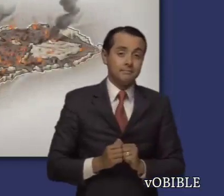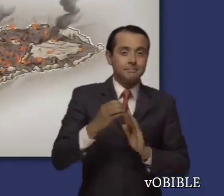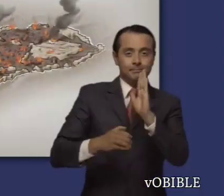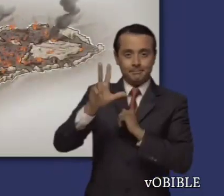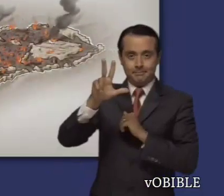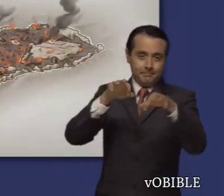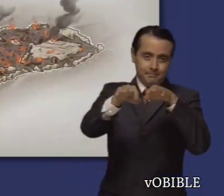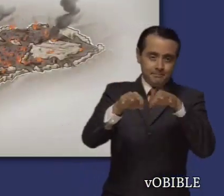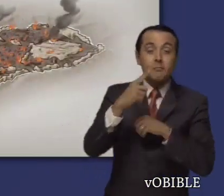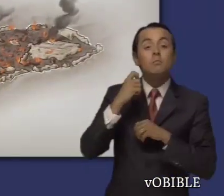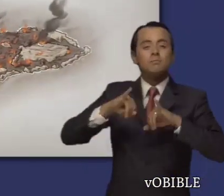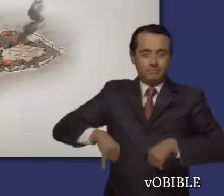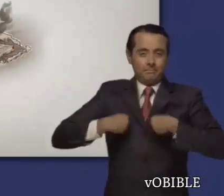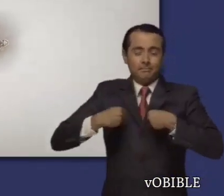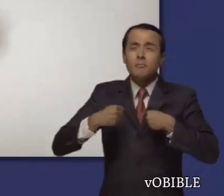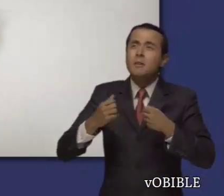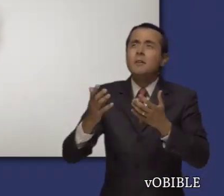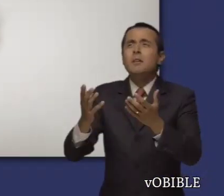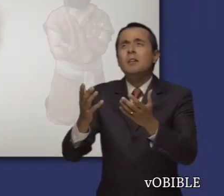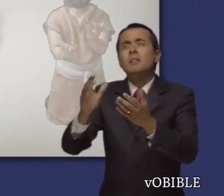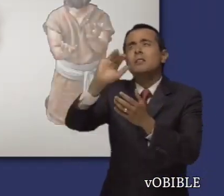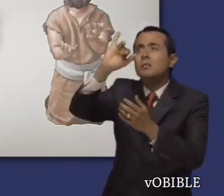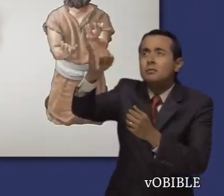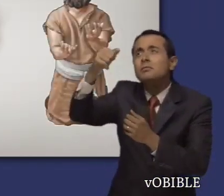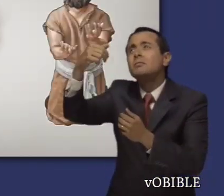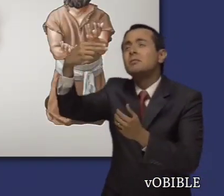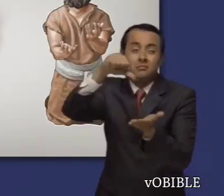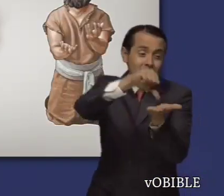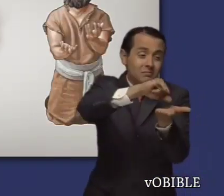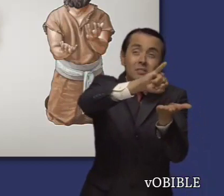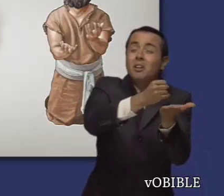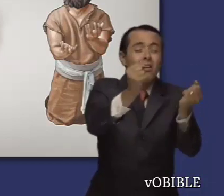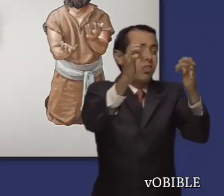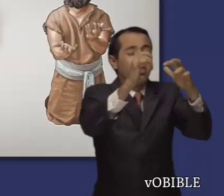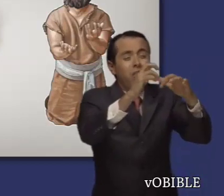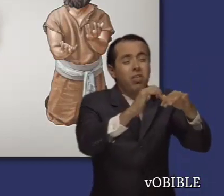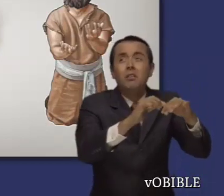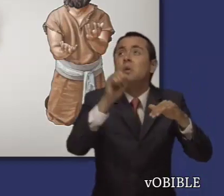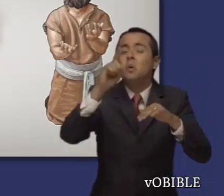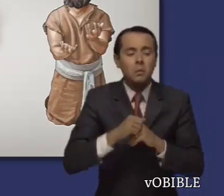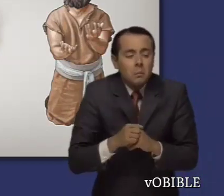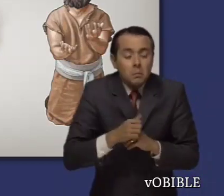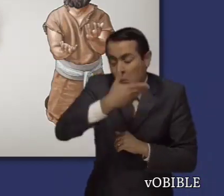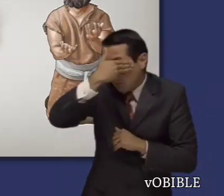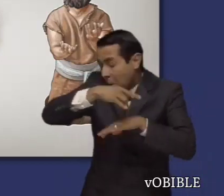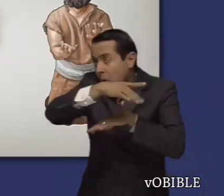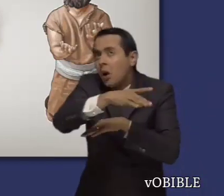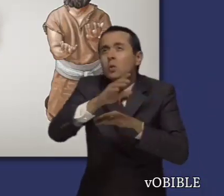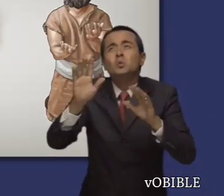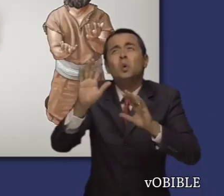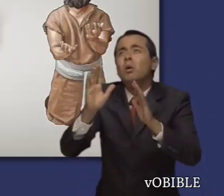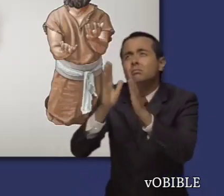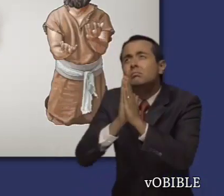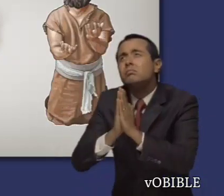3, Jeremías compara a esta nación desolada con un hombre angustiado que suplica a Jehová que no se olvide de su lamentable situación y de